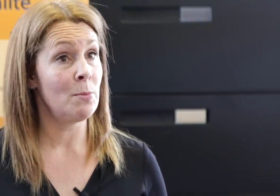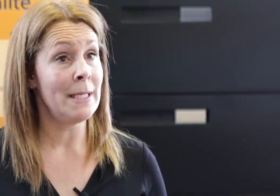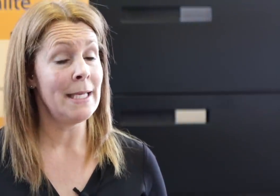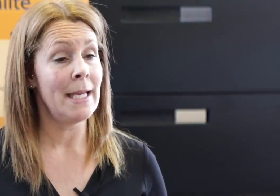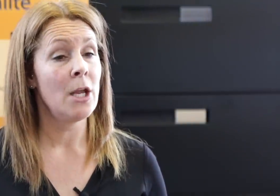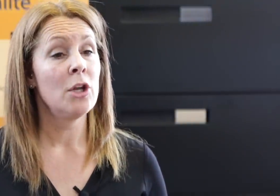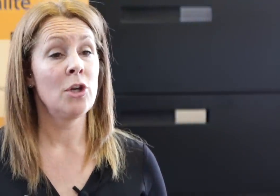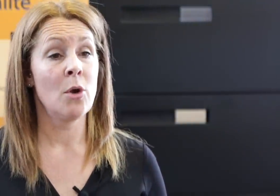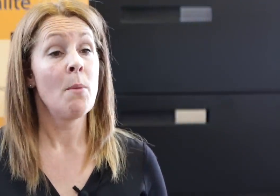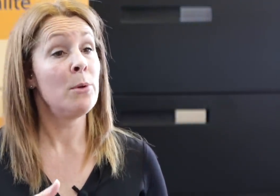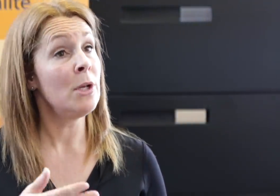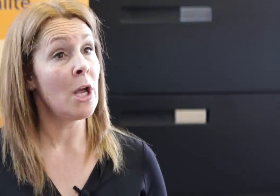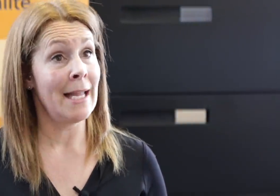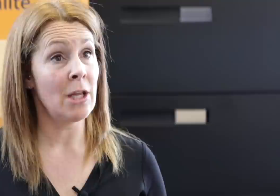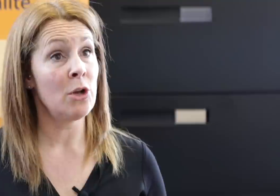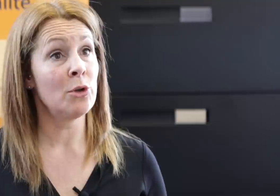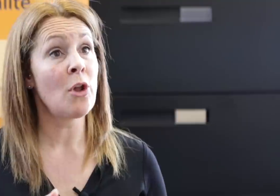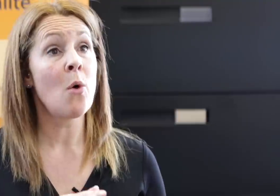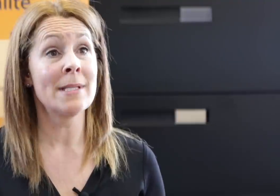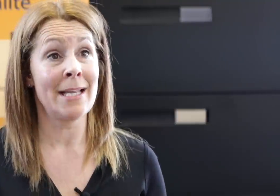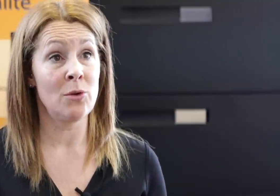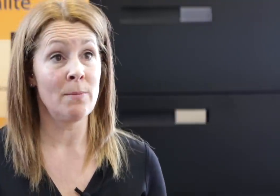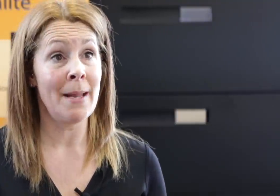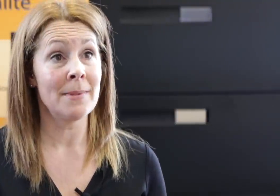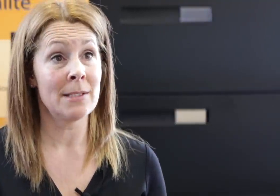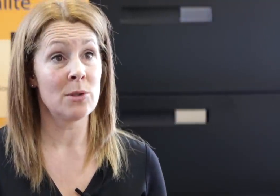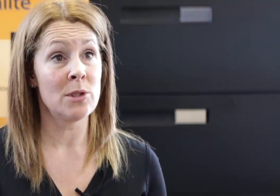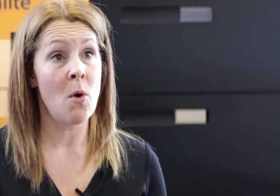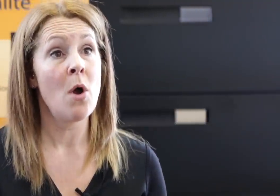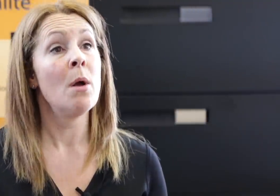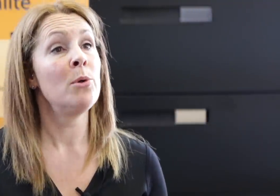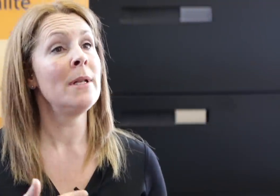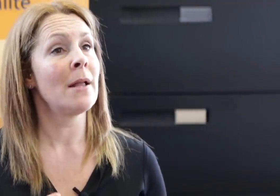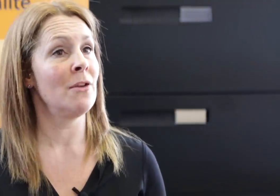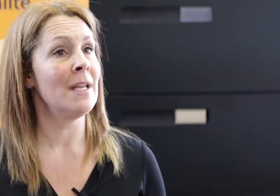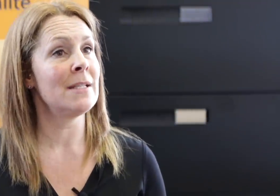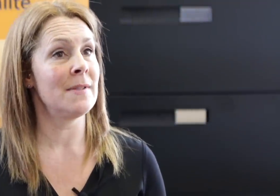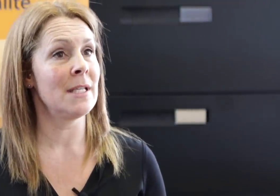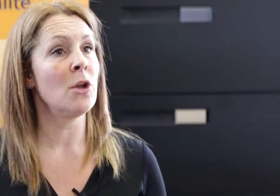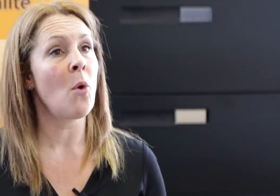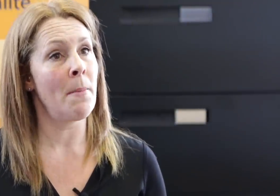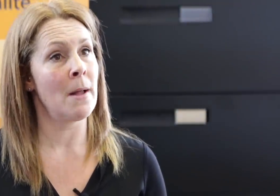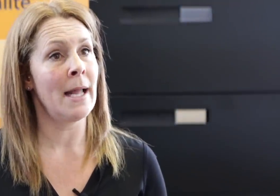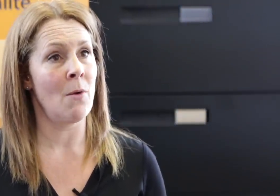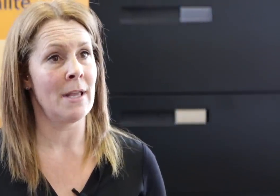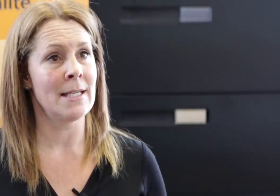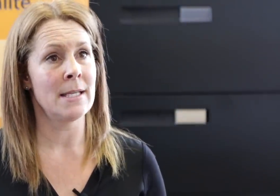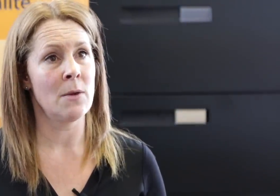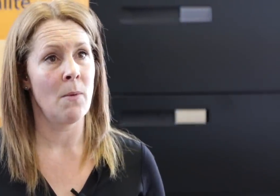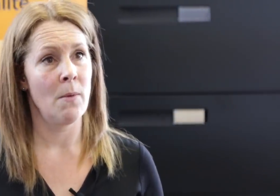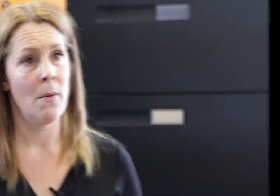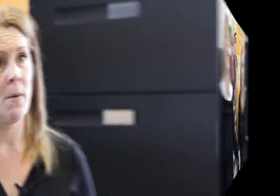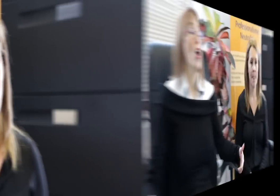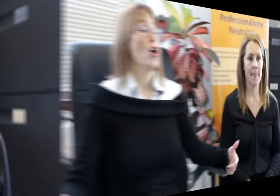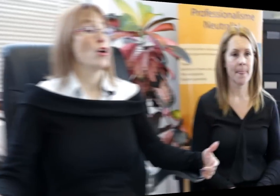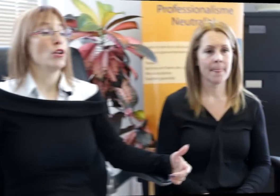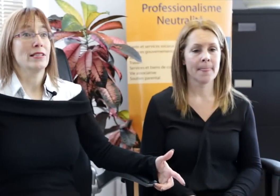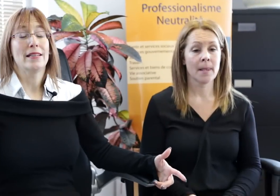oublier que plus il y a d'interlocuteurs au sein d'une même discussion, plus il en devient difficile de comprendre la conversation. Le